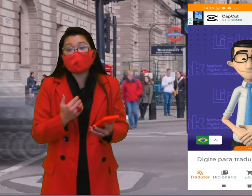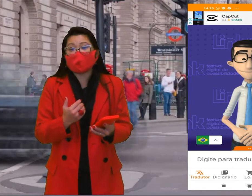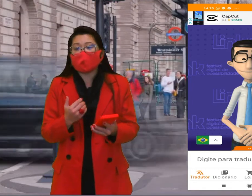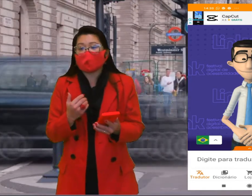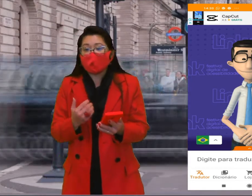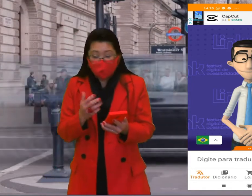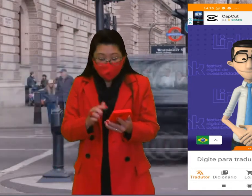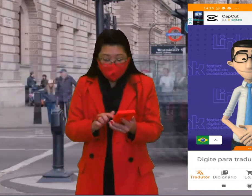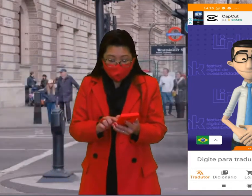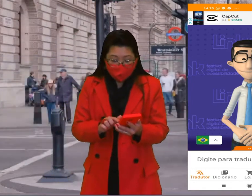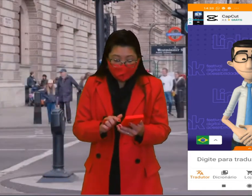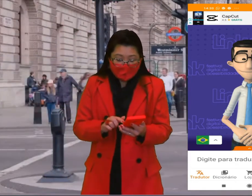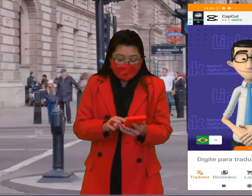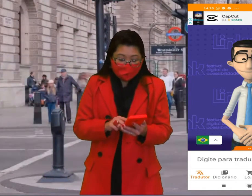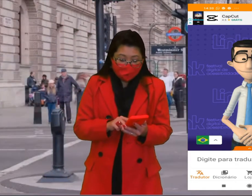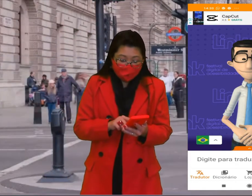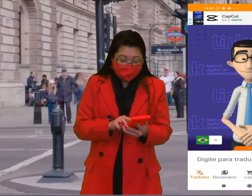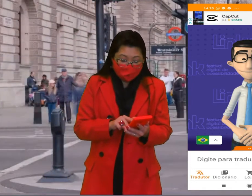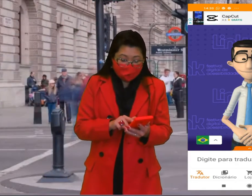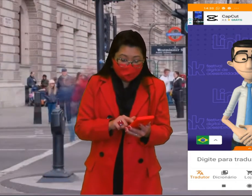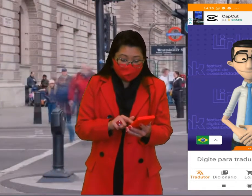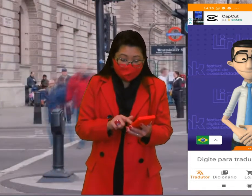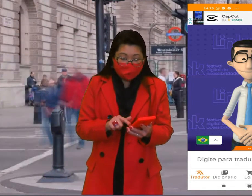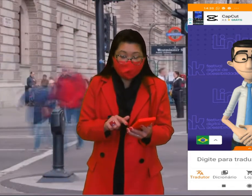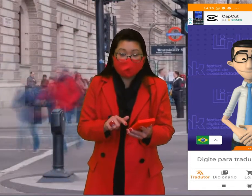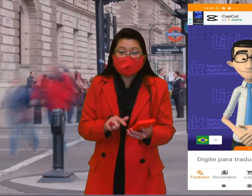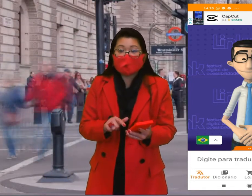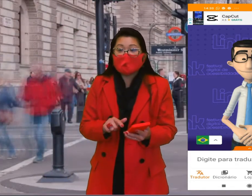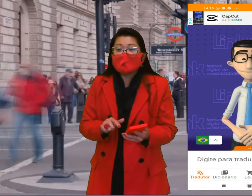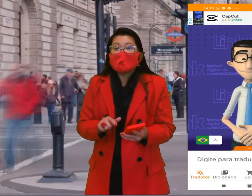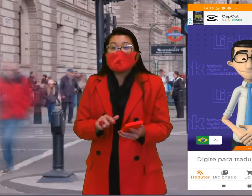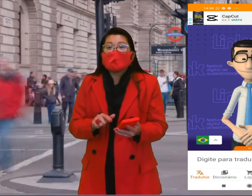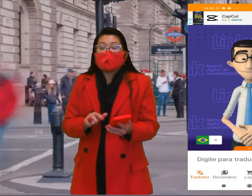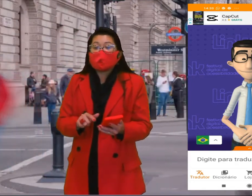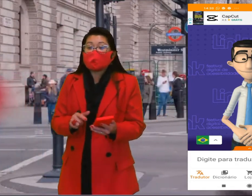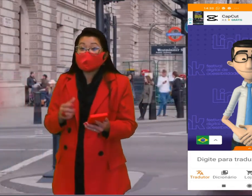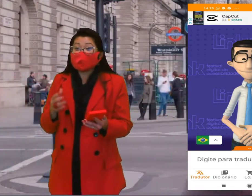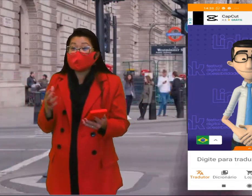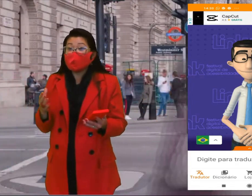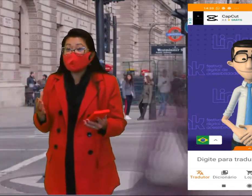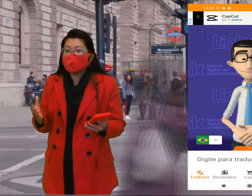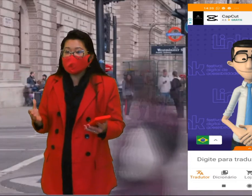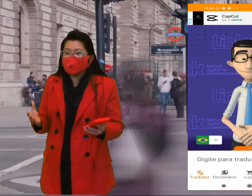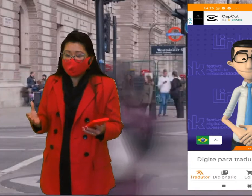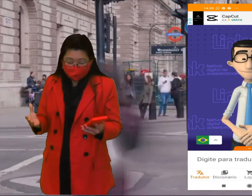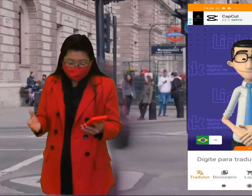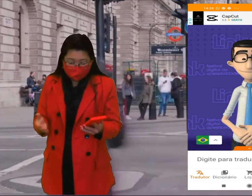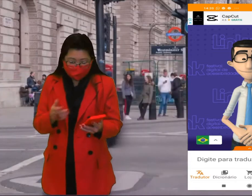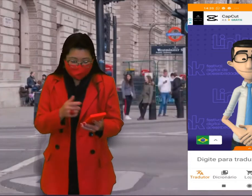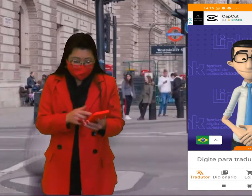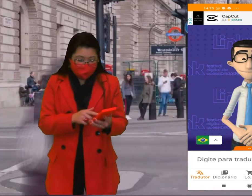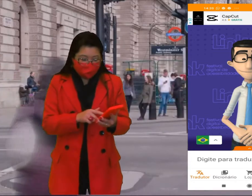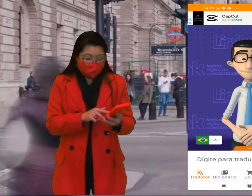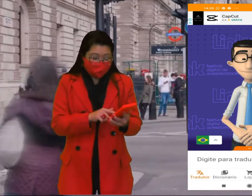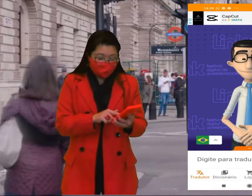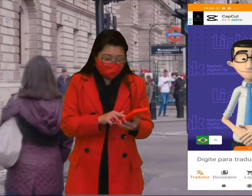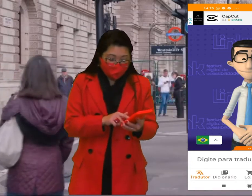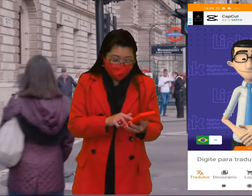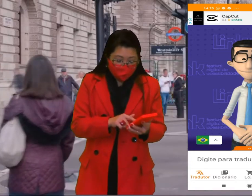eu quero? É o Hugo? Então, existem aí as categorias que estão tradutor,